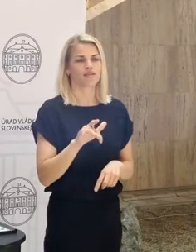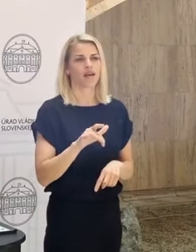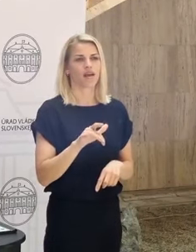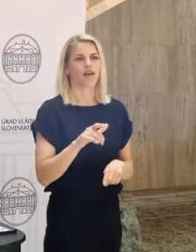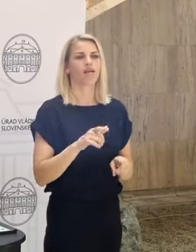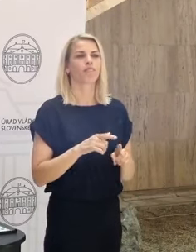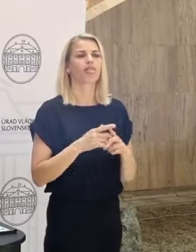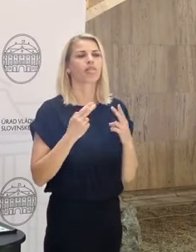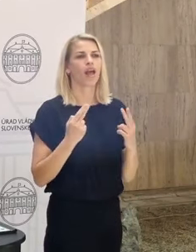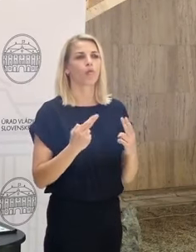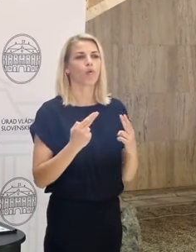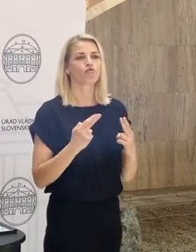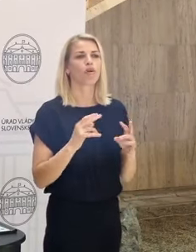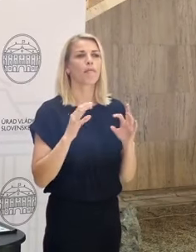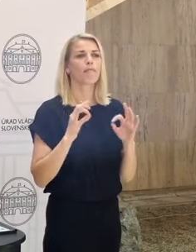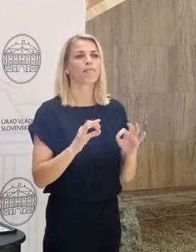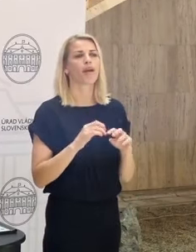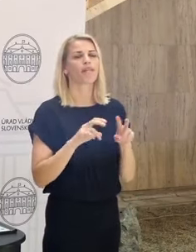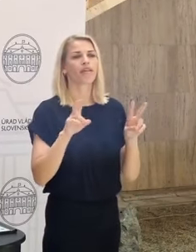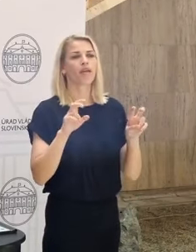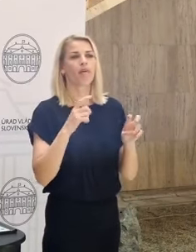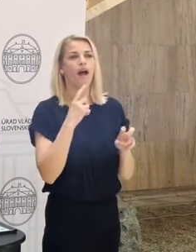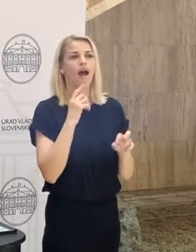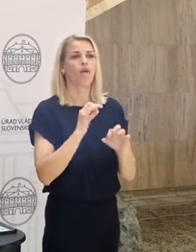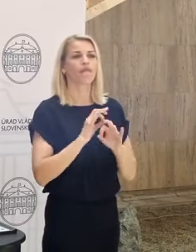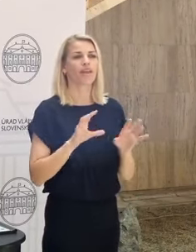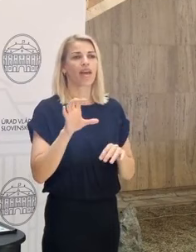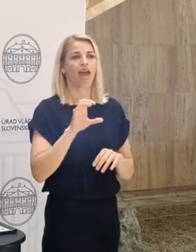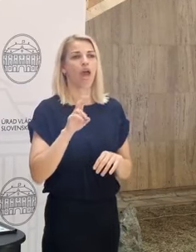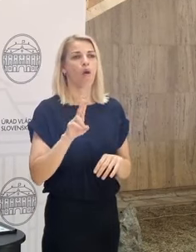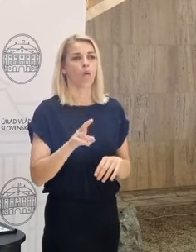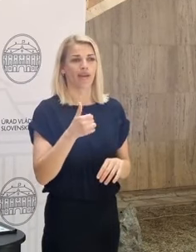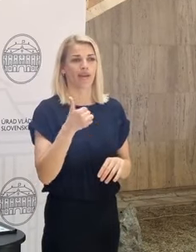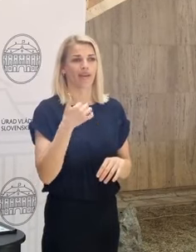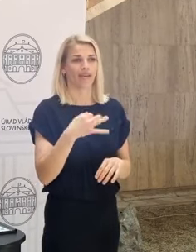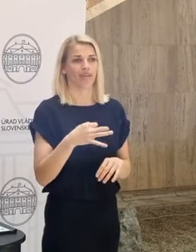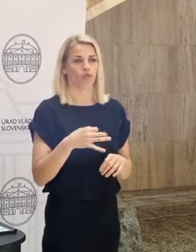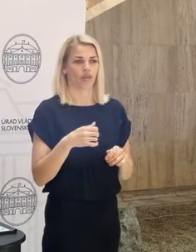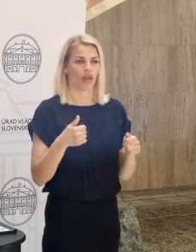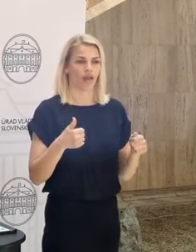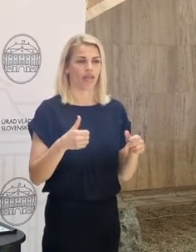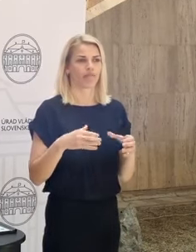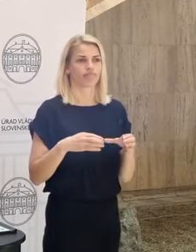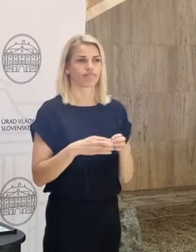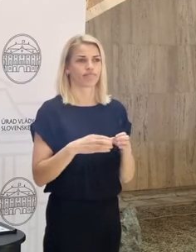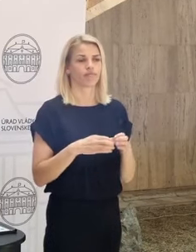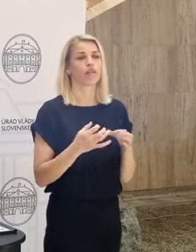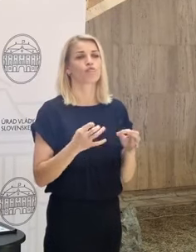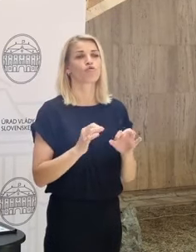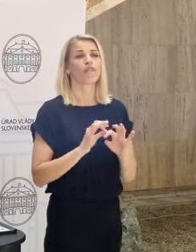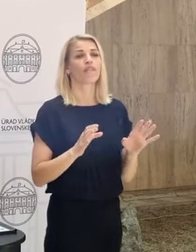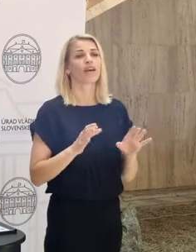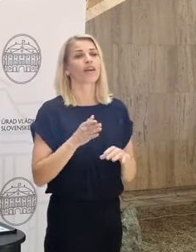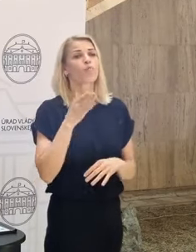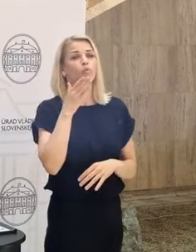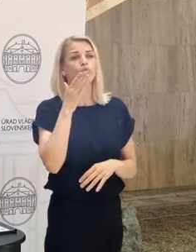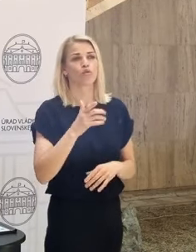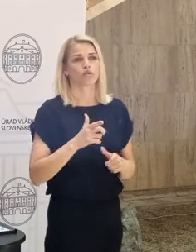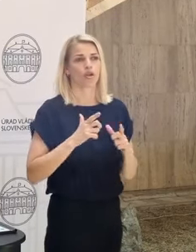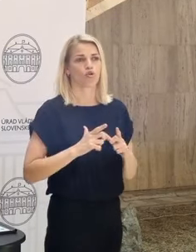bola práve o tom, ako dokáže byť EÚ jednotná a čo môžeme očakávať do budúcna.